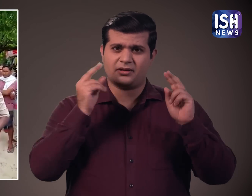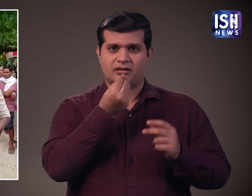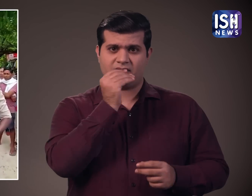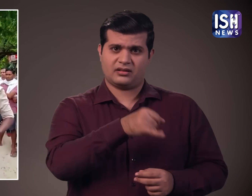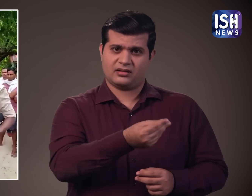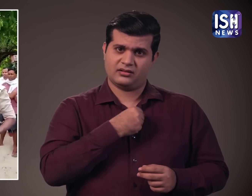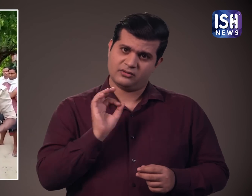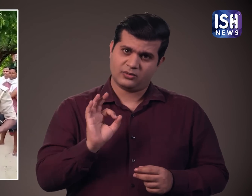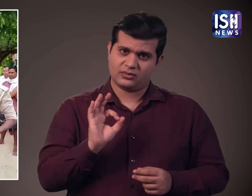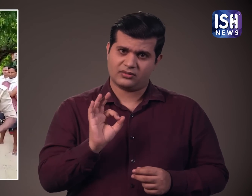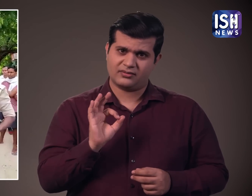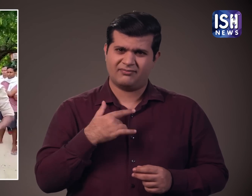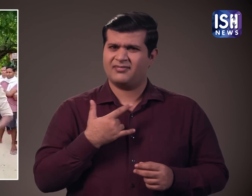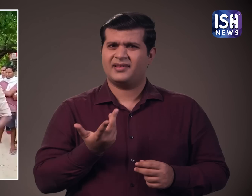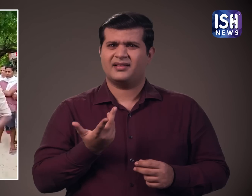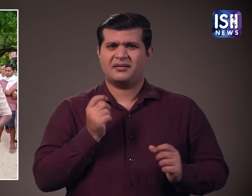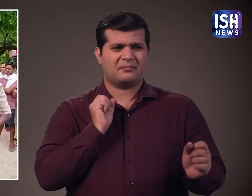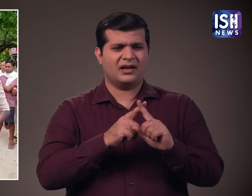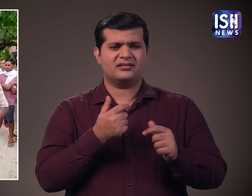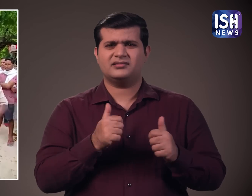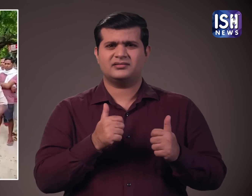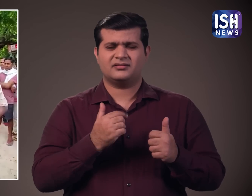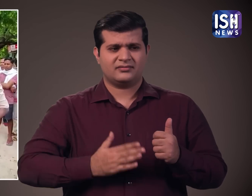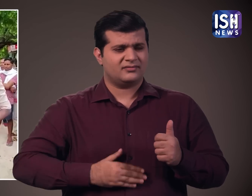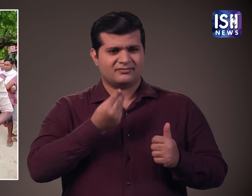इतना घड़्या खाना देना क्या सही है? हमें उचित आहार नहीं मिलता